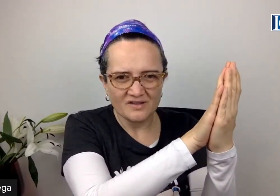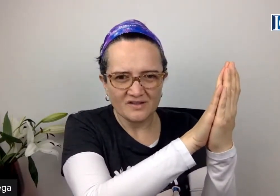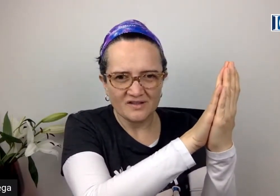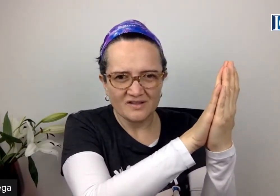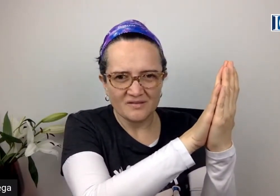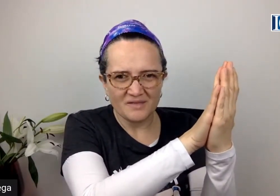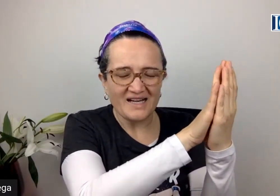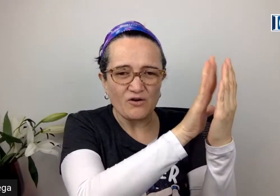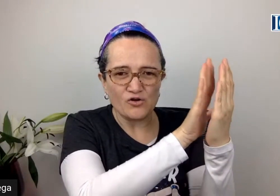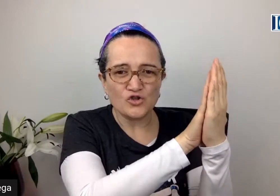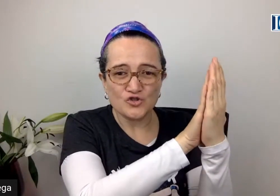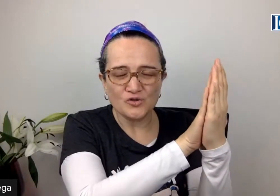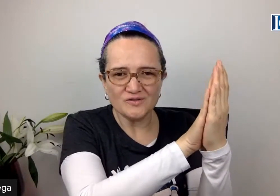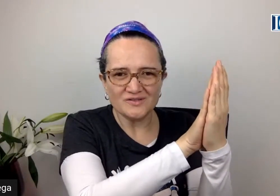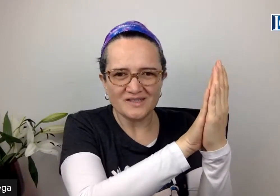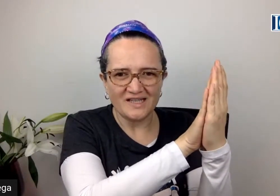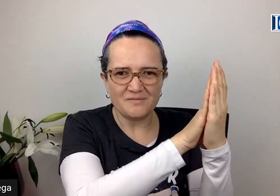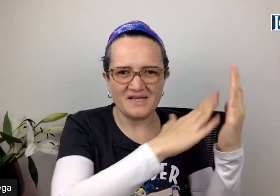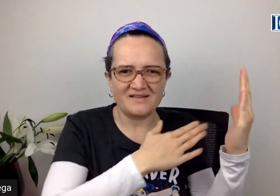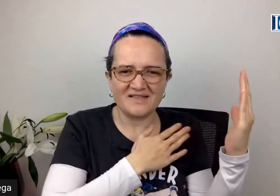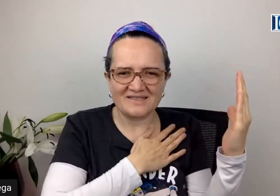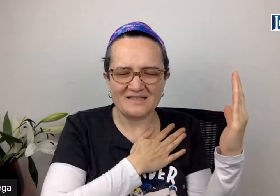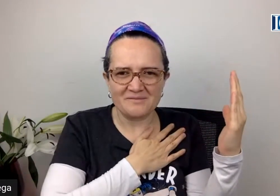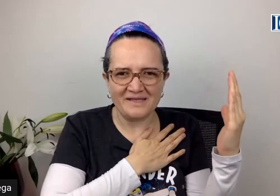me reconozco en mi grandeza también,